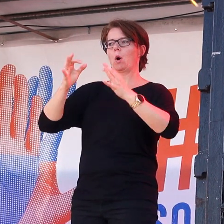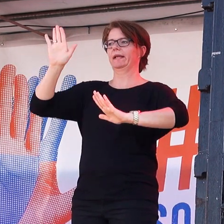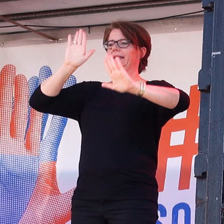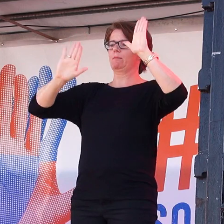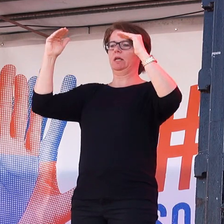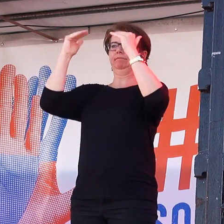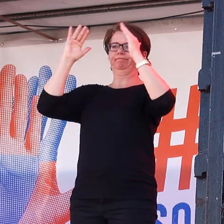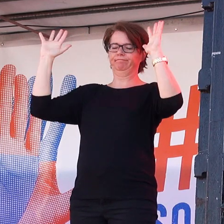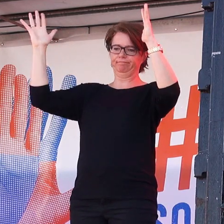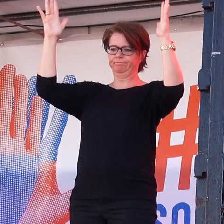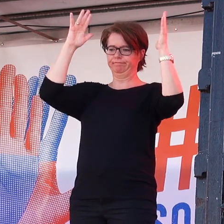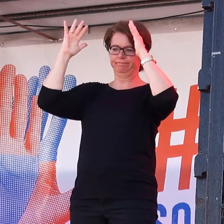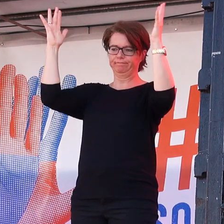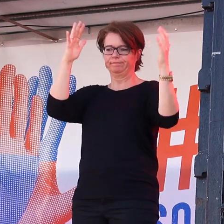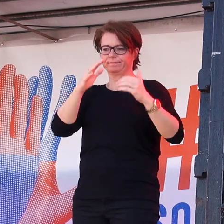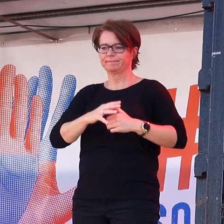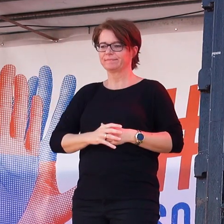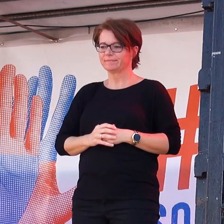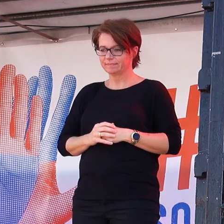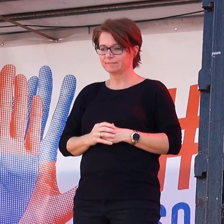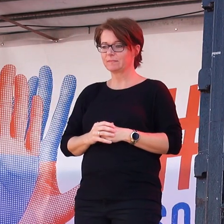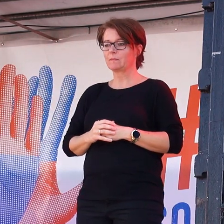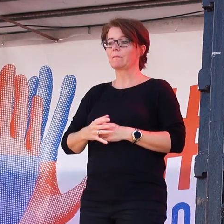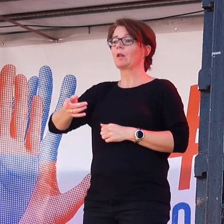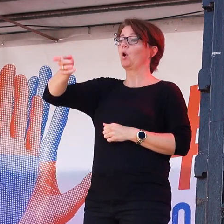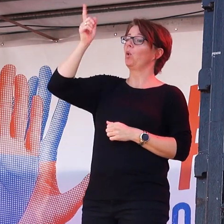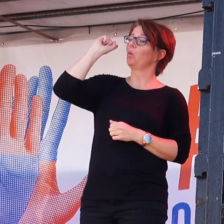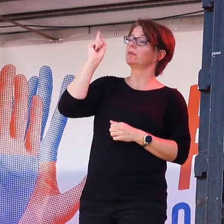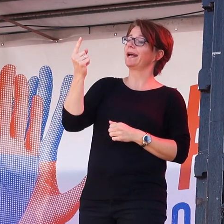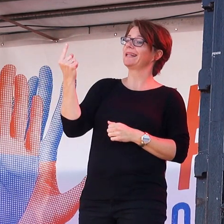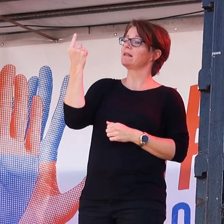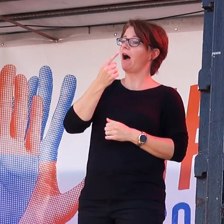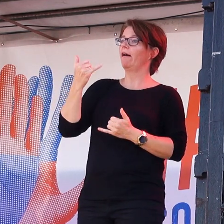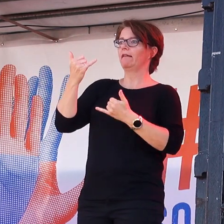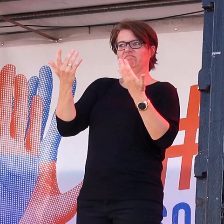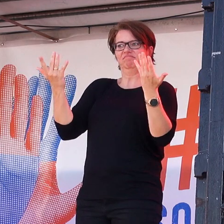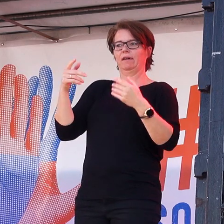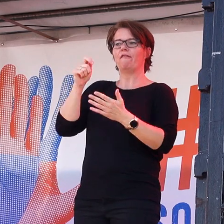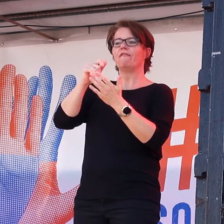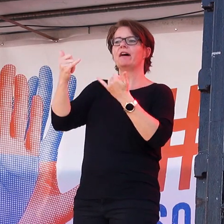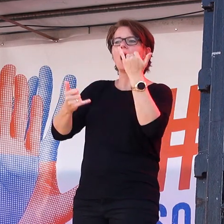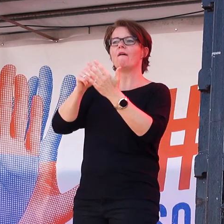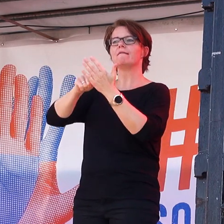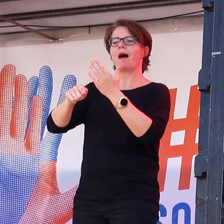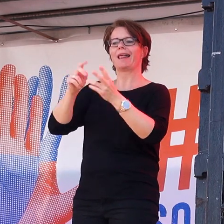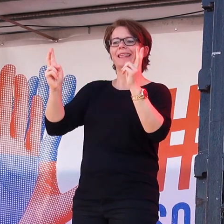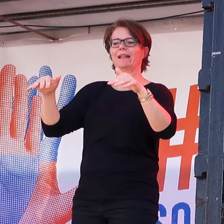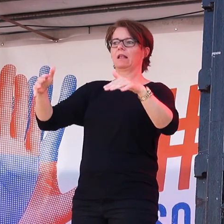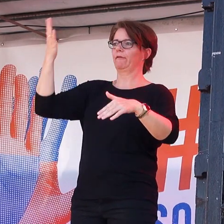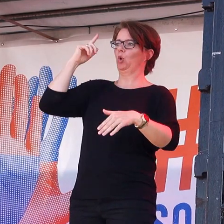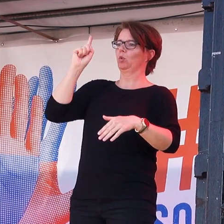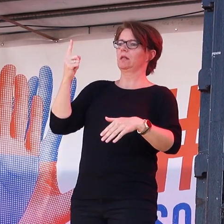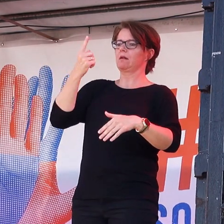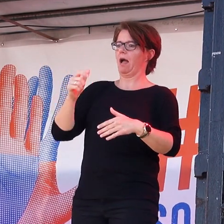Aktuell feiern wir 100 Jahre Frauenwahlrecht und wir blicken stolz auf 50 Jahre autonome Frauenbewegung.